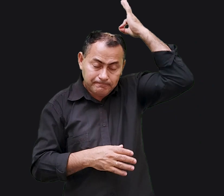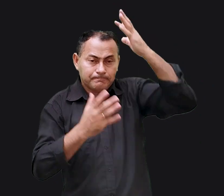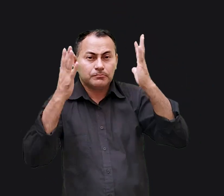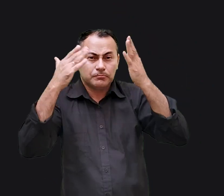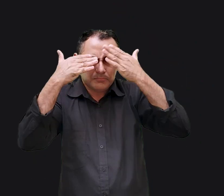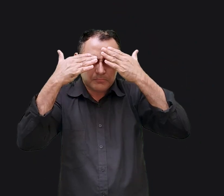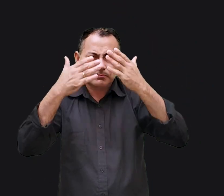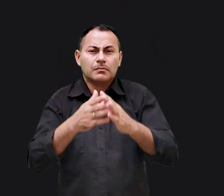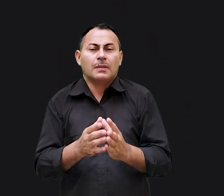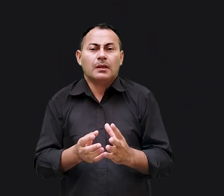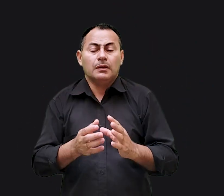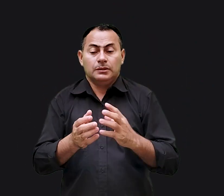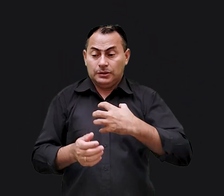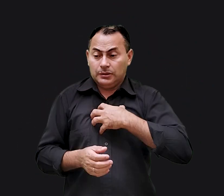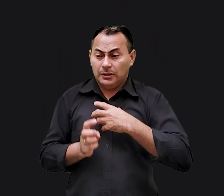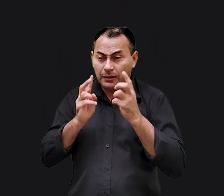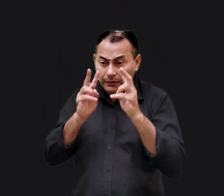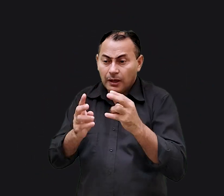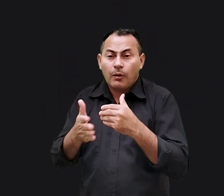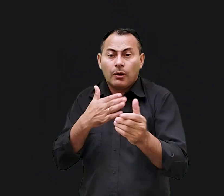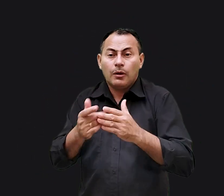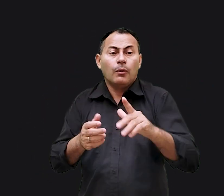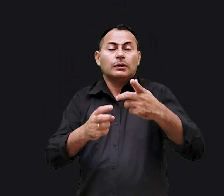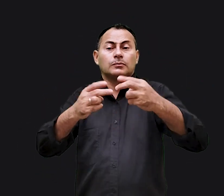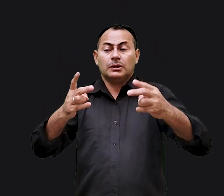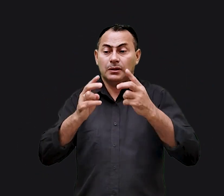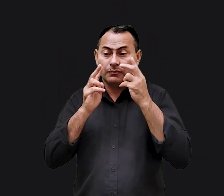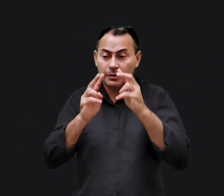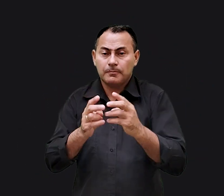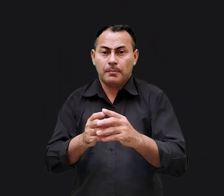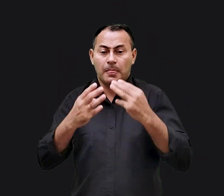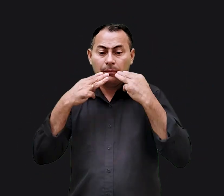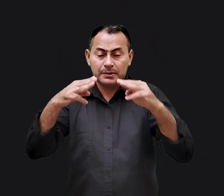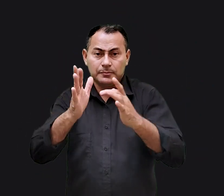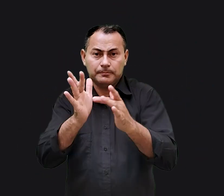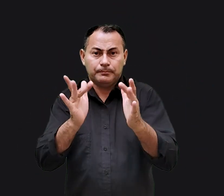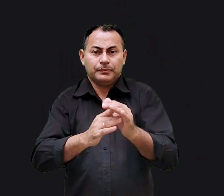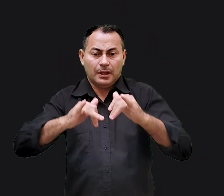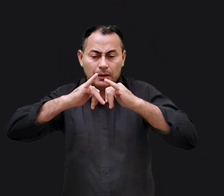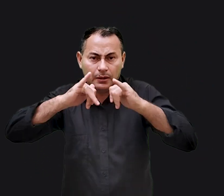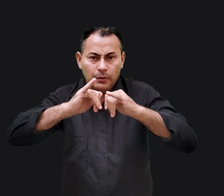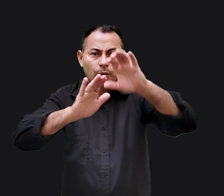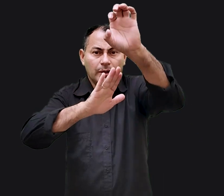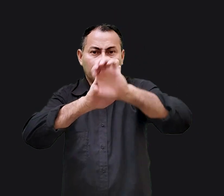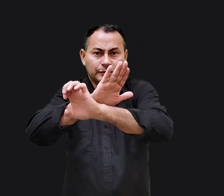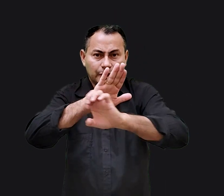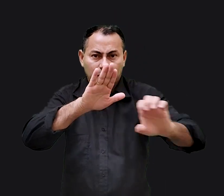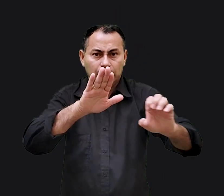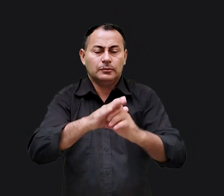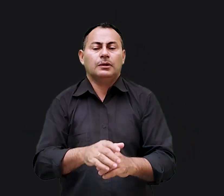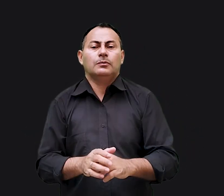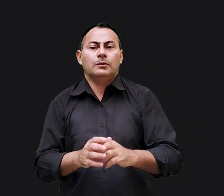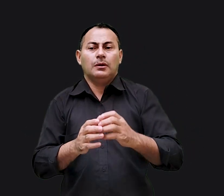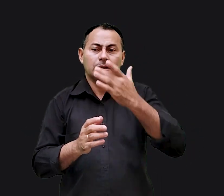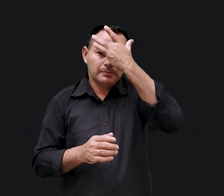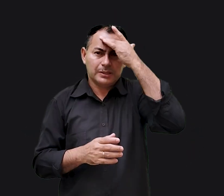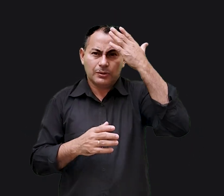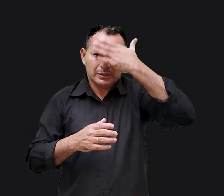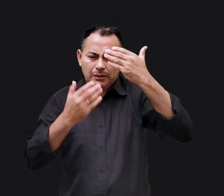espiritualmente cegas. Isso comoveu Jesus mais do que qualquer outra coisa. A missão de Jesus era pregar o Evangelho para que o